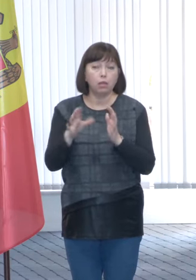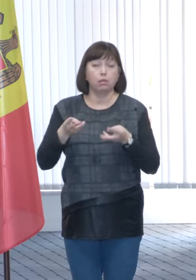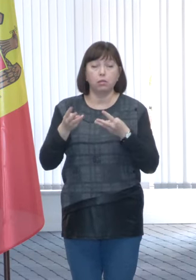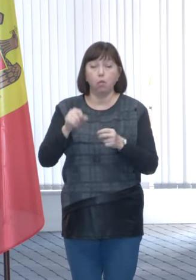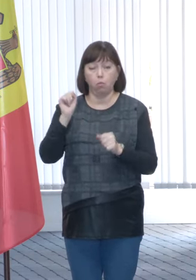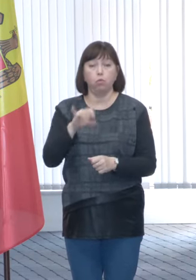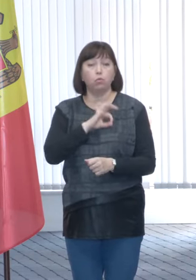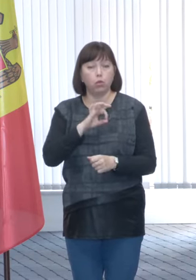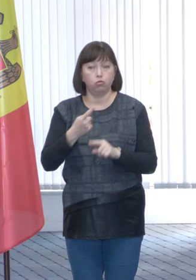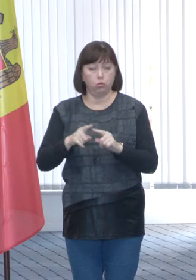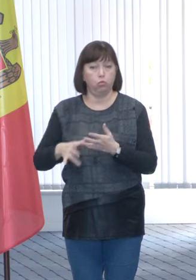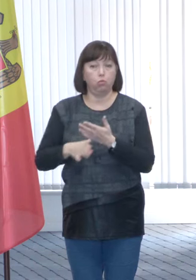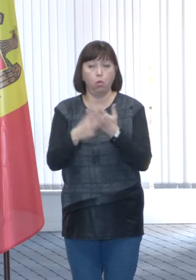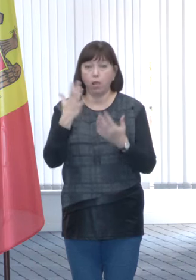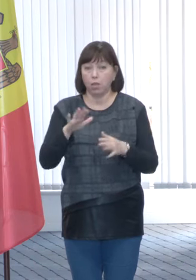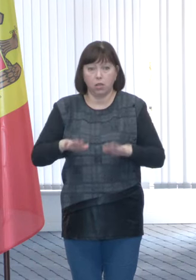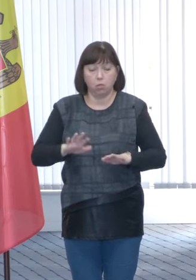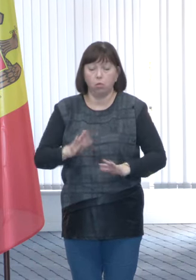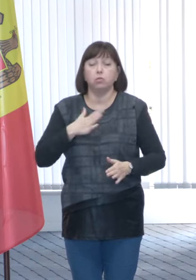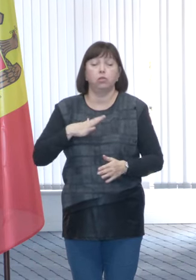beneficia de suport din partea statului